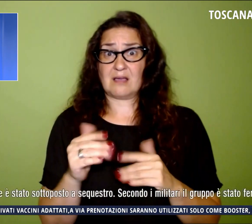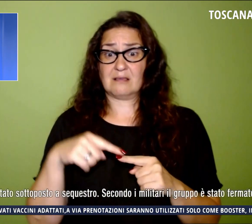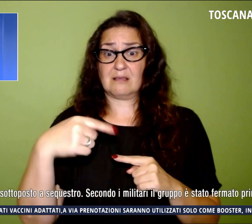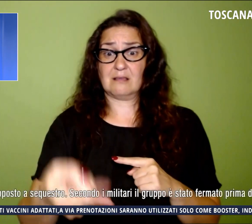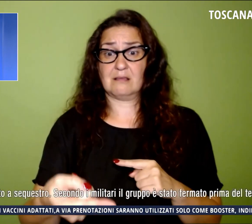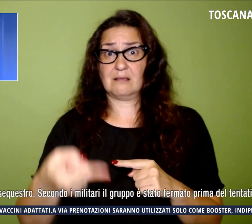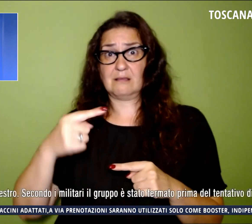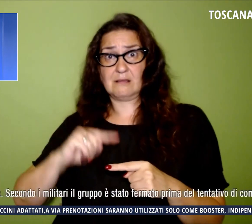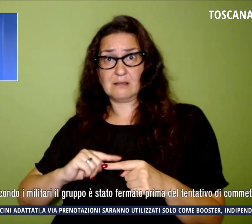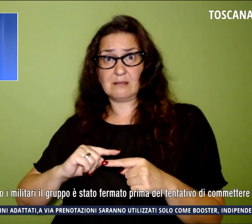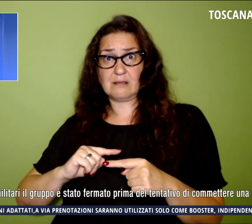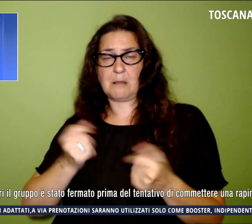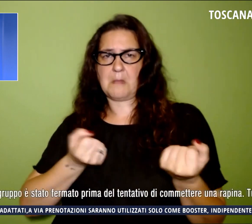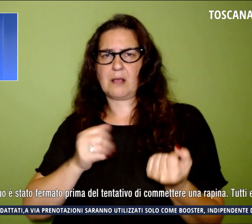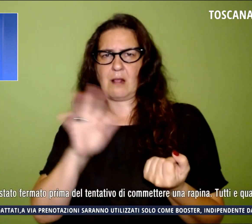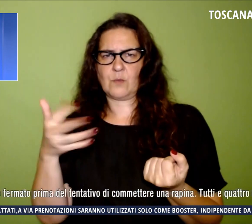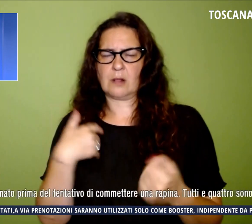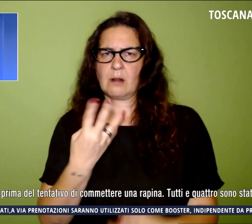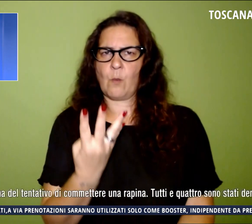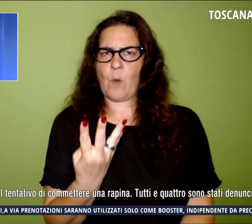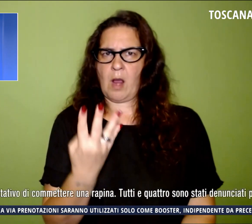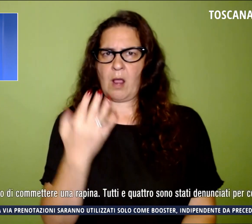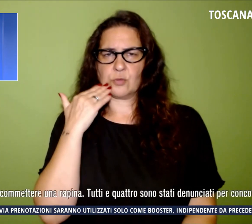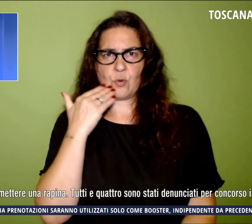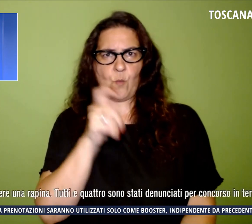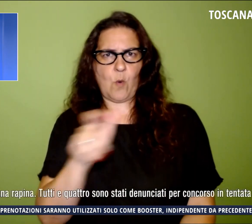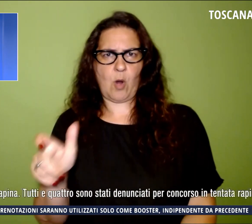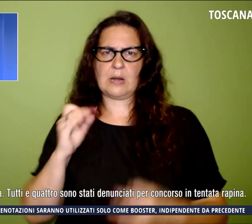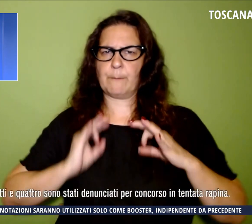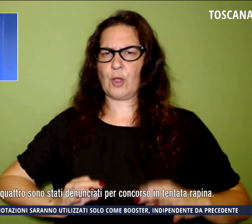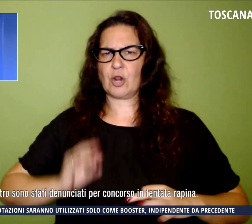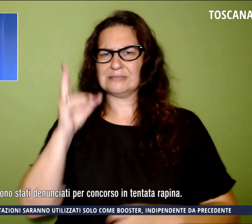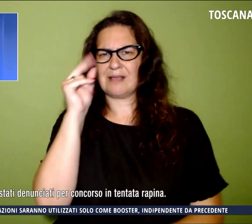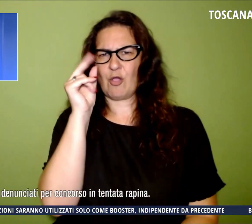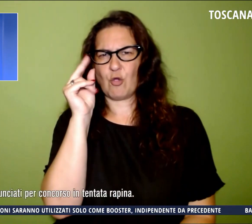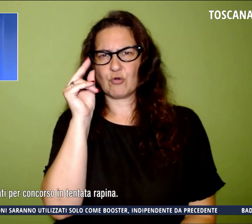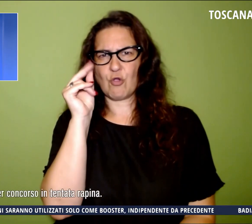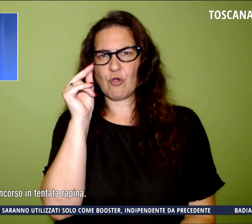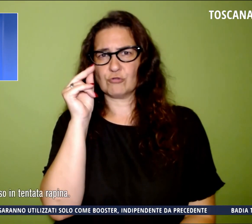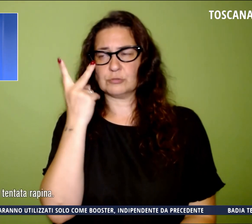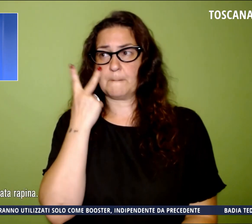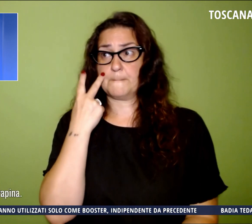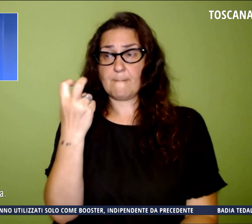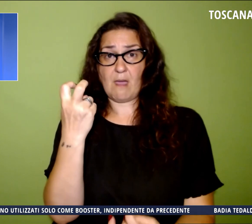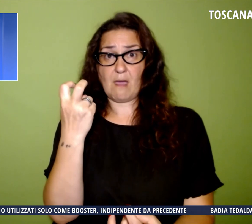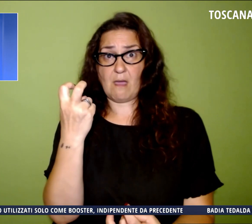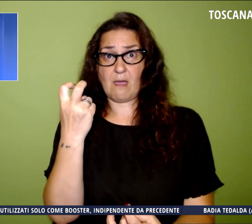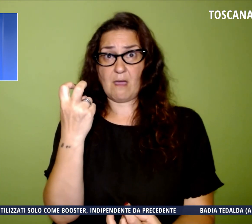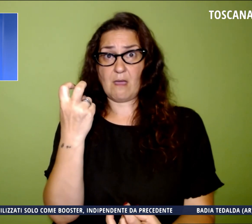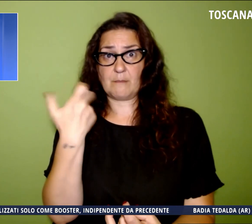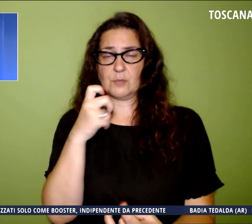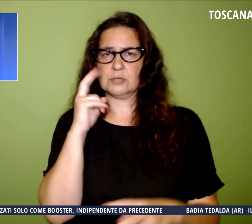veicolo. Quattro uomini, già noti alle forze dell'ordine, sono stati intercettati per un controllo e sono stati